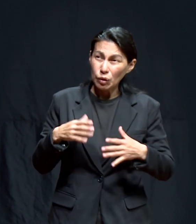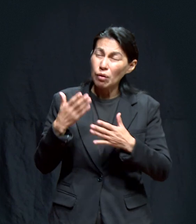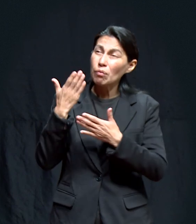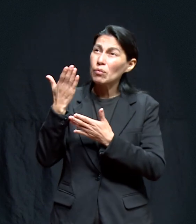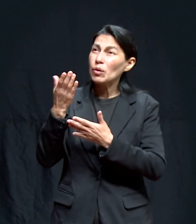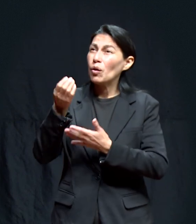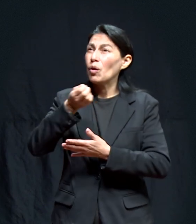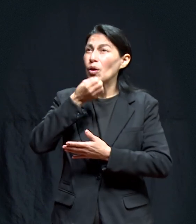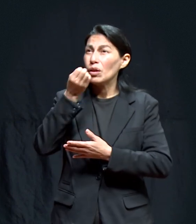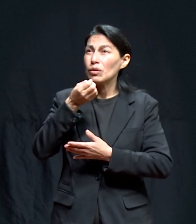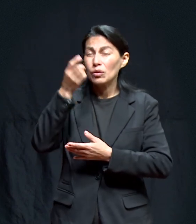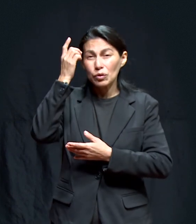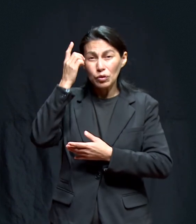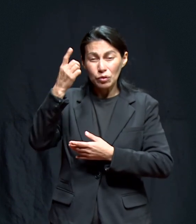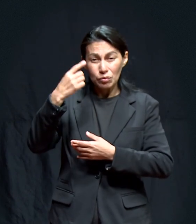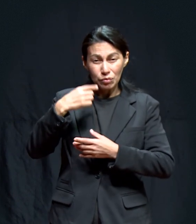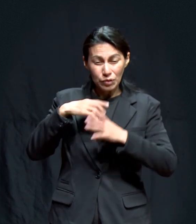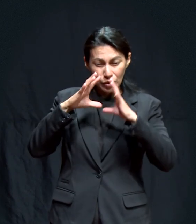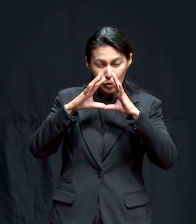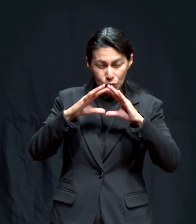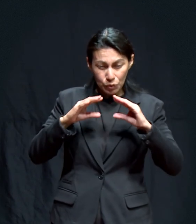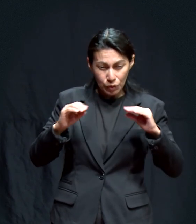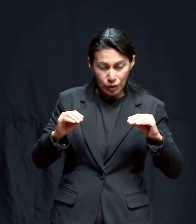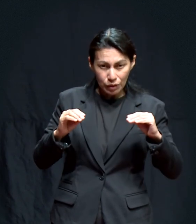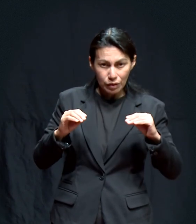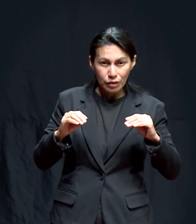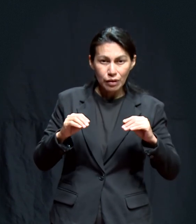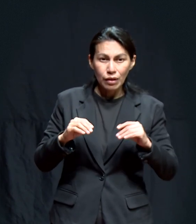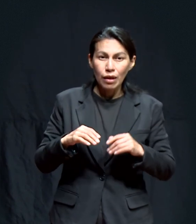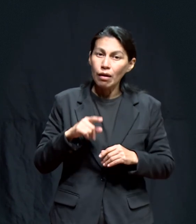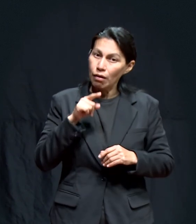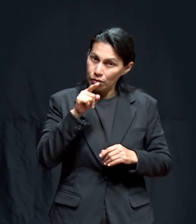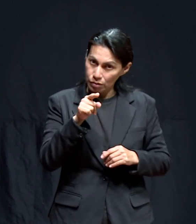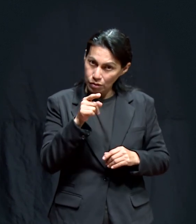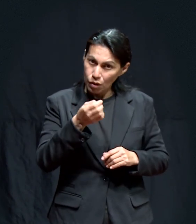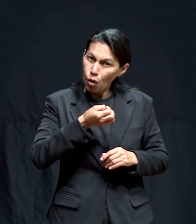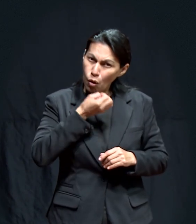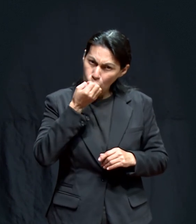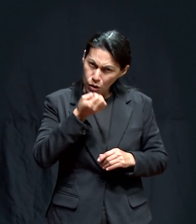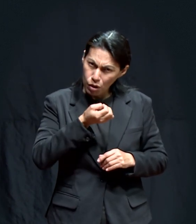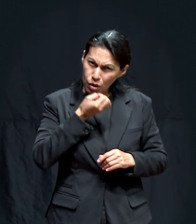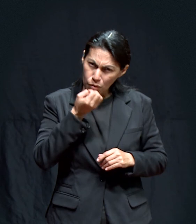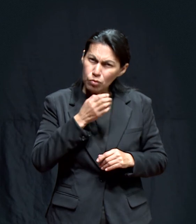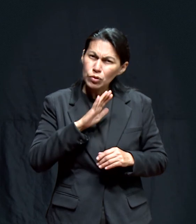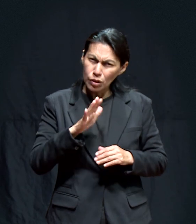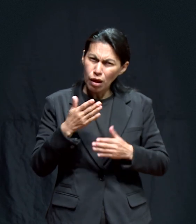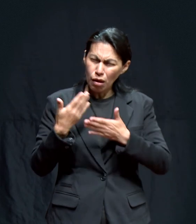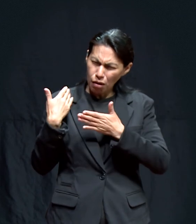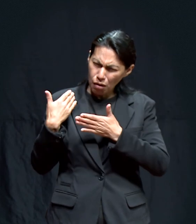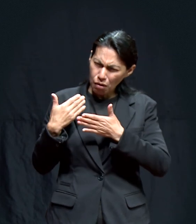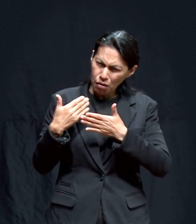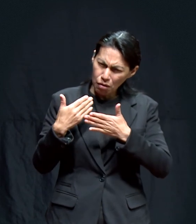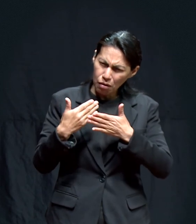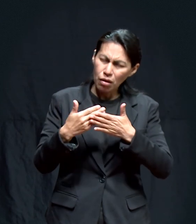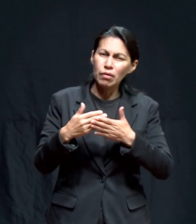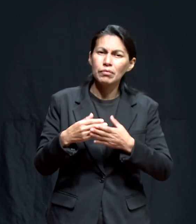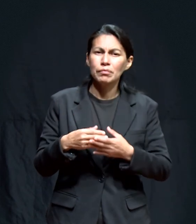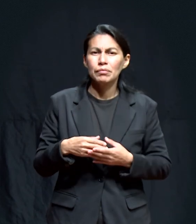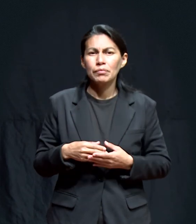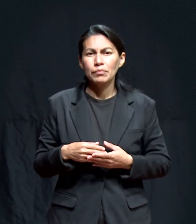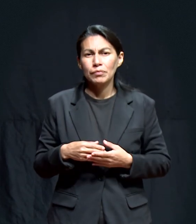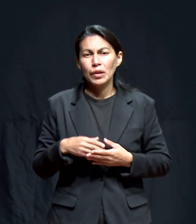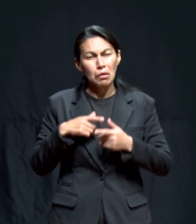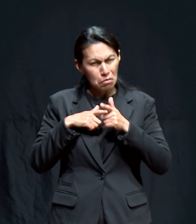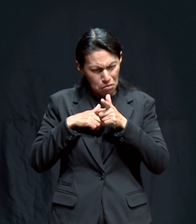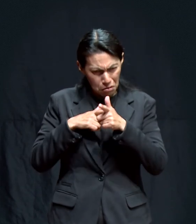tener La sanación Completa Enue Ya hemos empezado A orar Ya tenemos Un